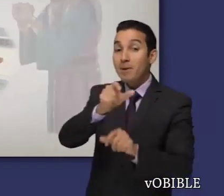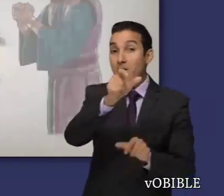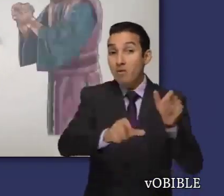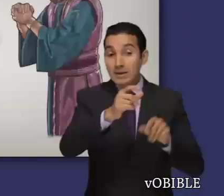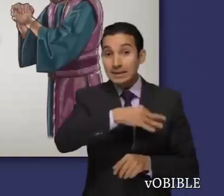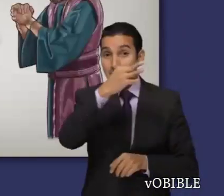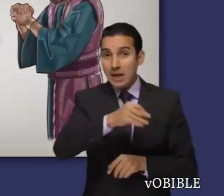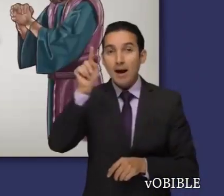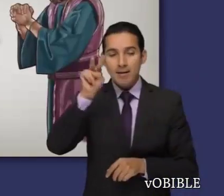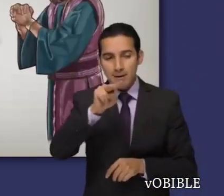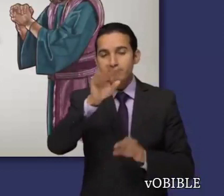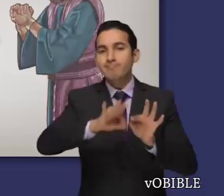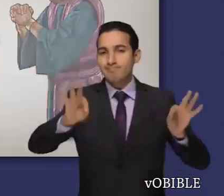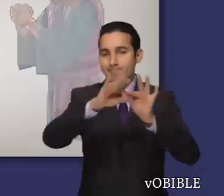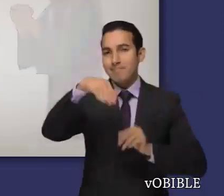impresionantes.